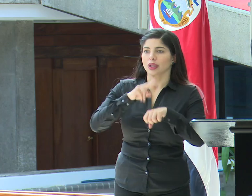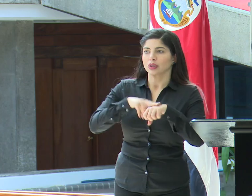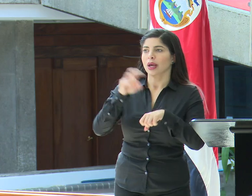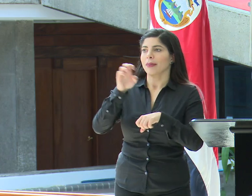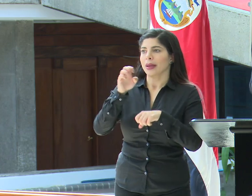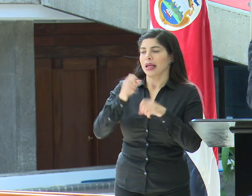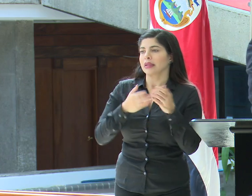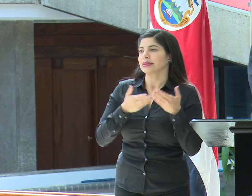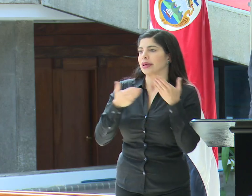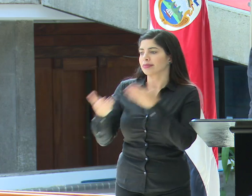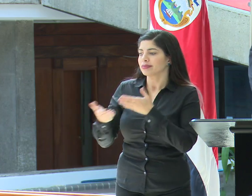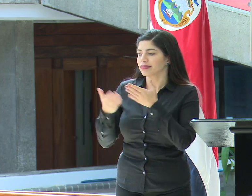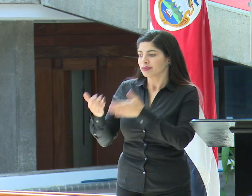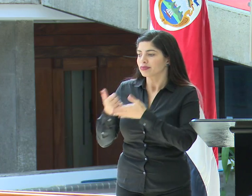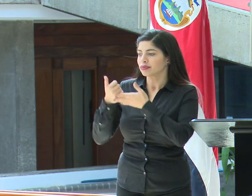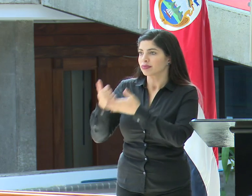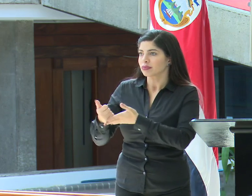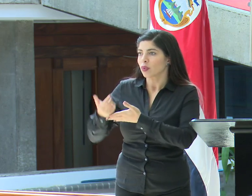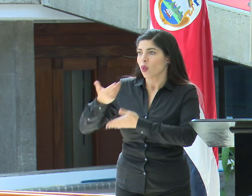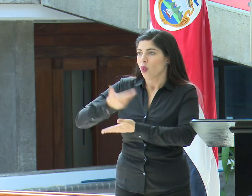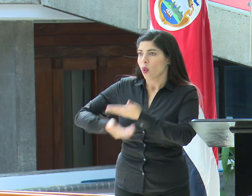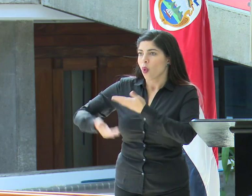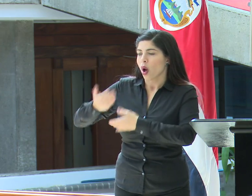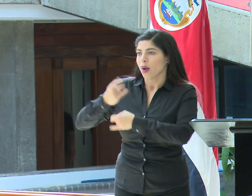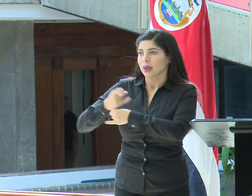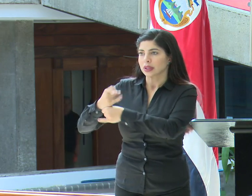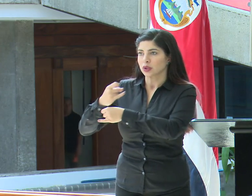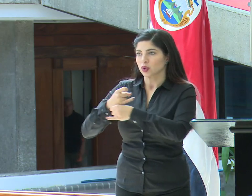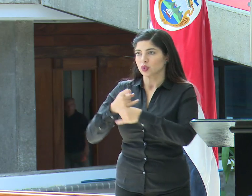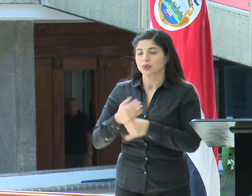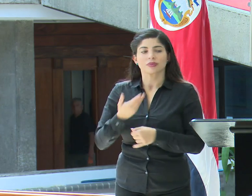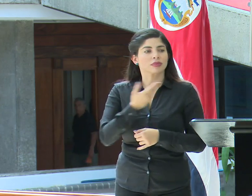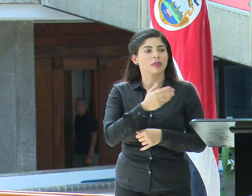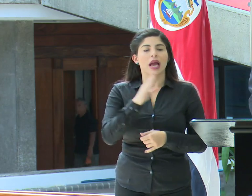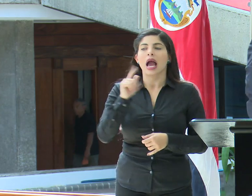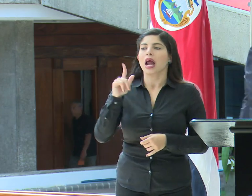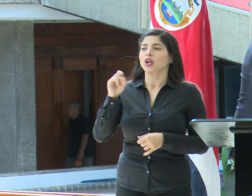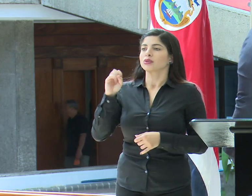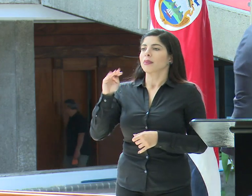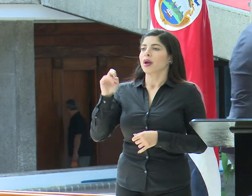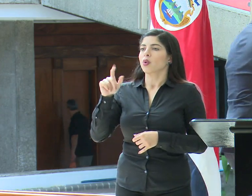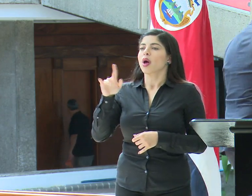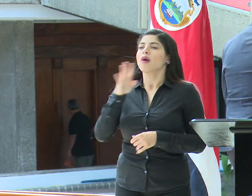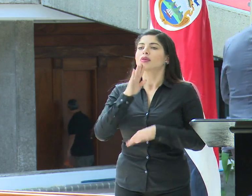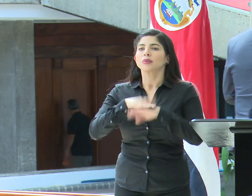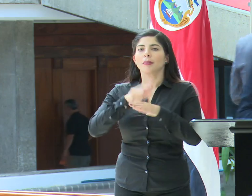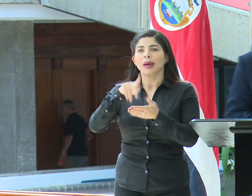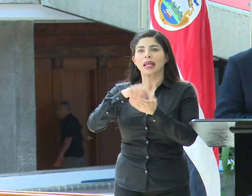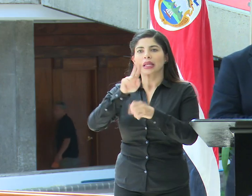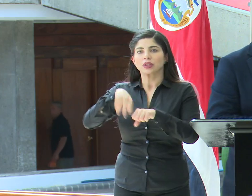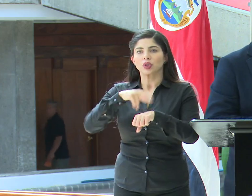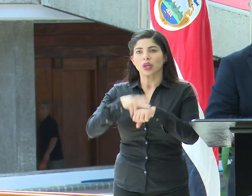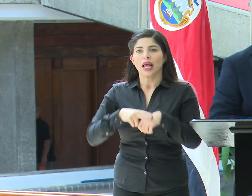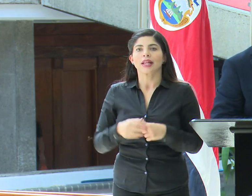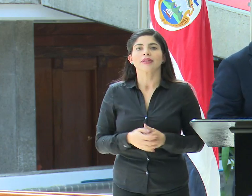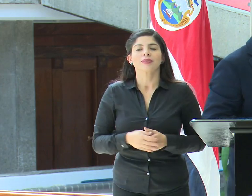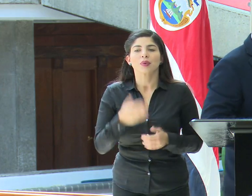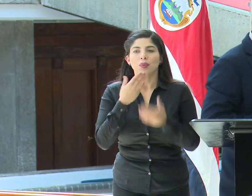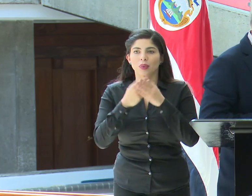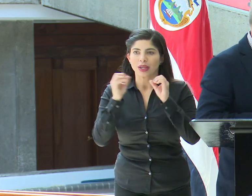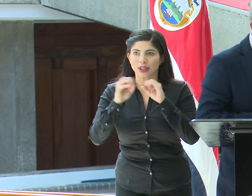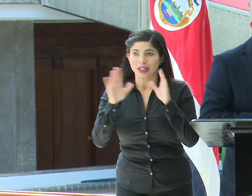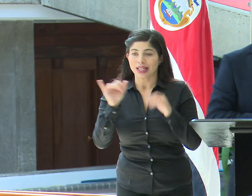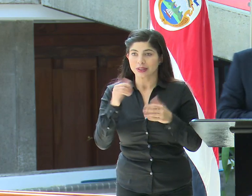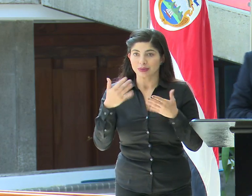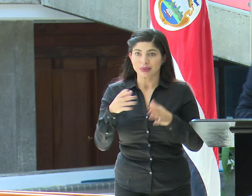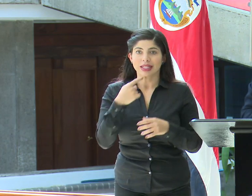Emergencia a través de esa colaboración interinstitucional. Don Carlos Manuel nos va a hablar del tema de parques nacionales. Sí, muy buenos días. Así